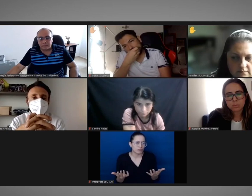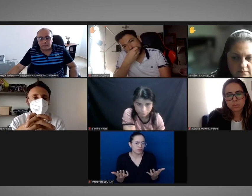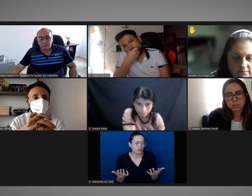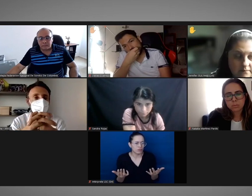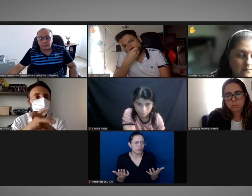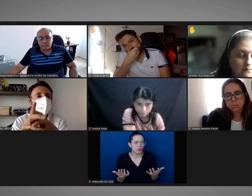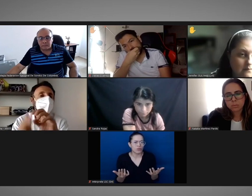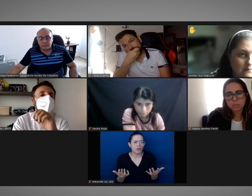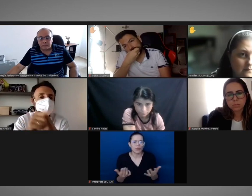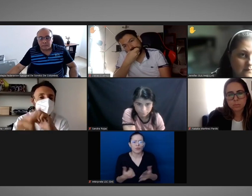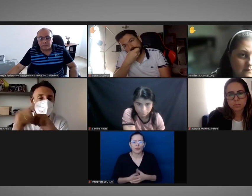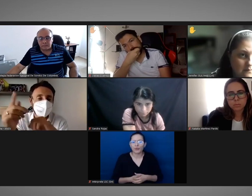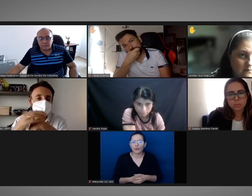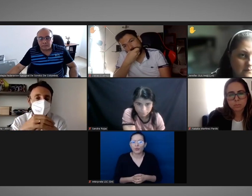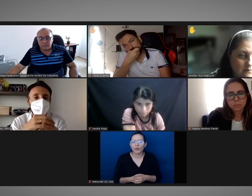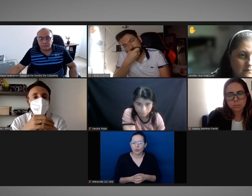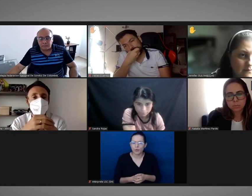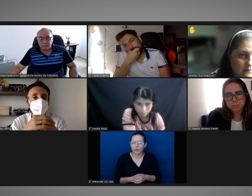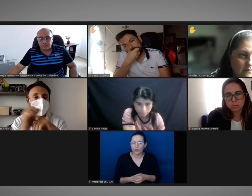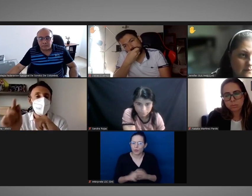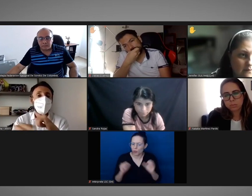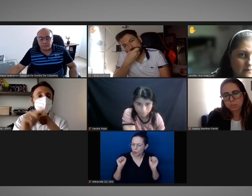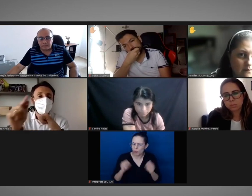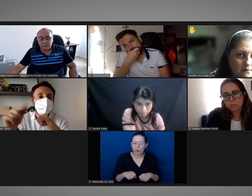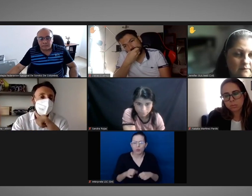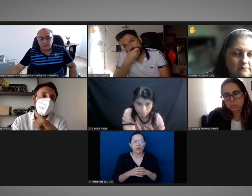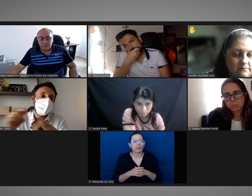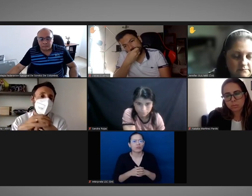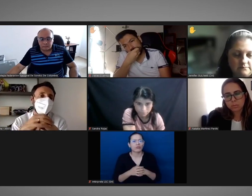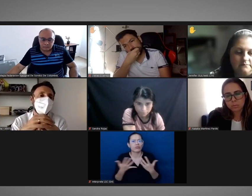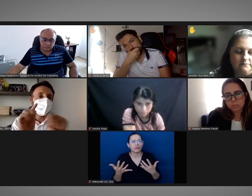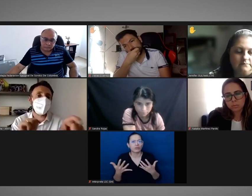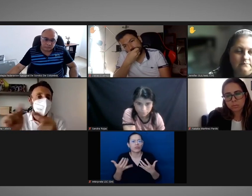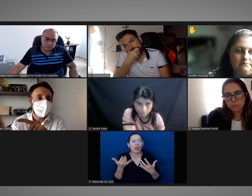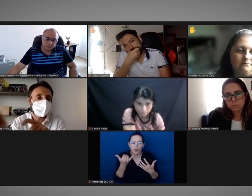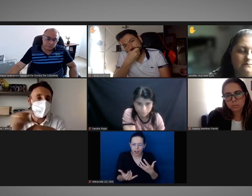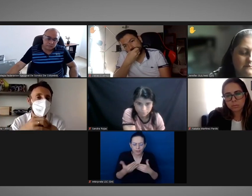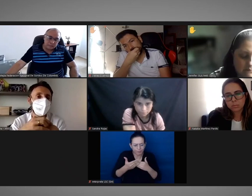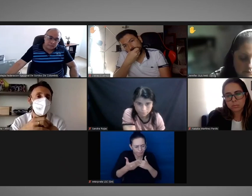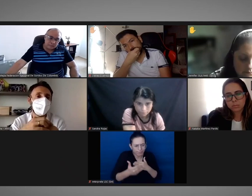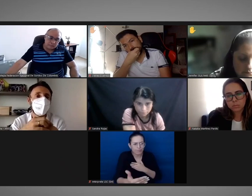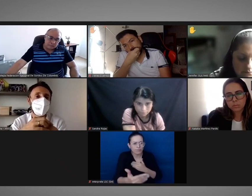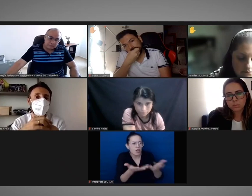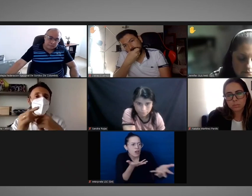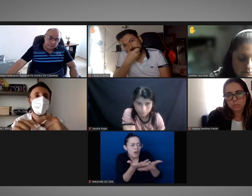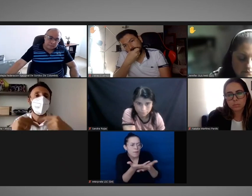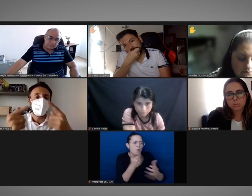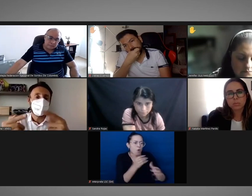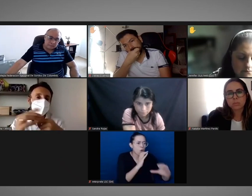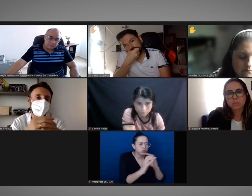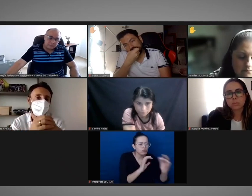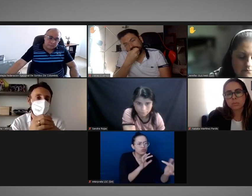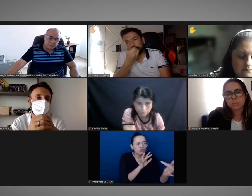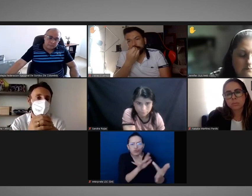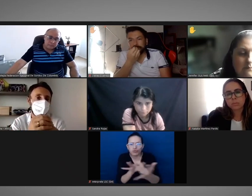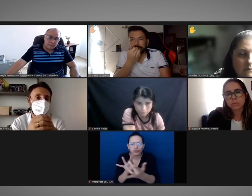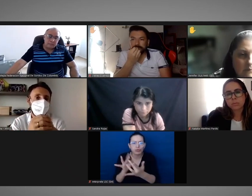muchos más temas de comunicación de aquí en adelante, dado que ya tenemos un borrador con el cual trabajar y con el cual